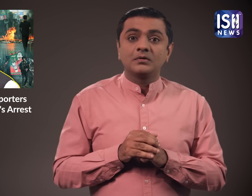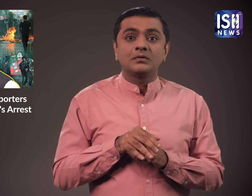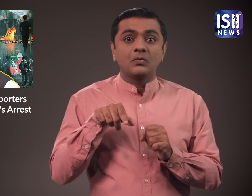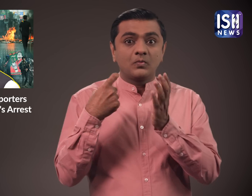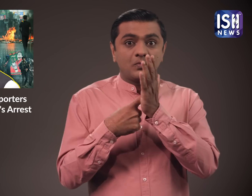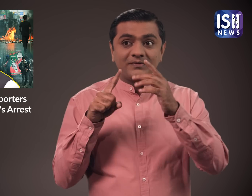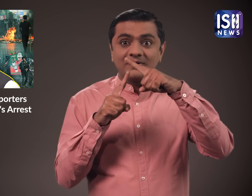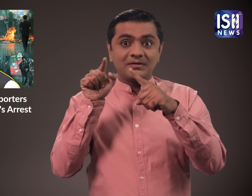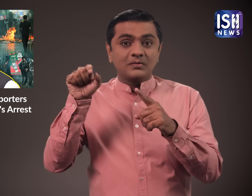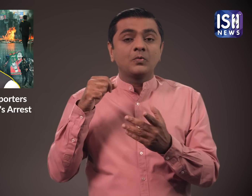उसके कुछ नियम है